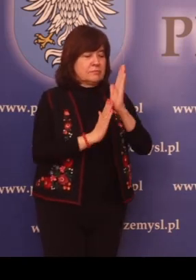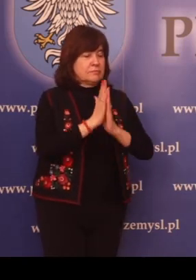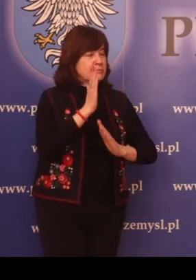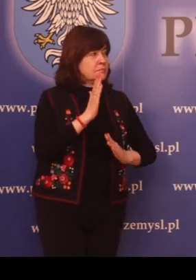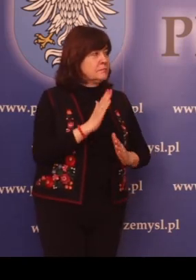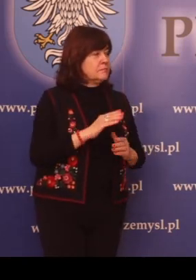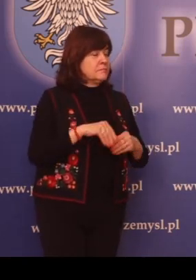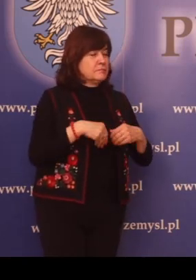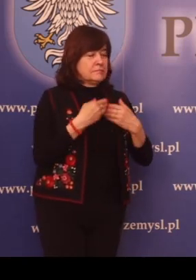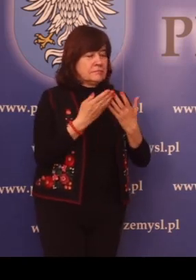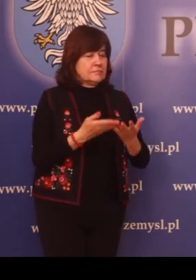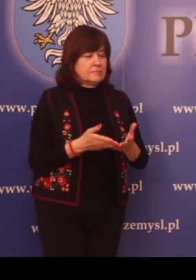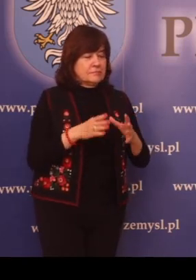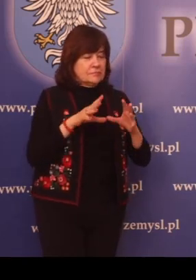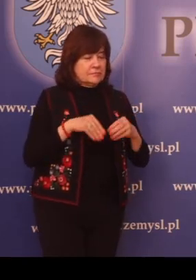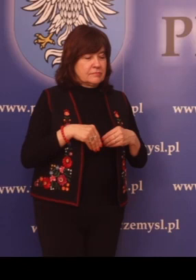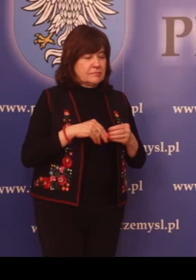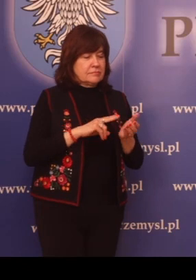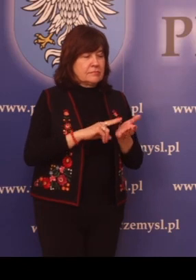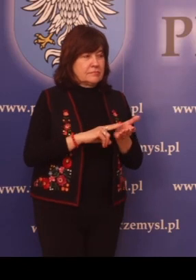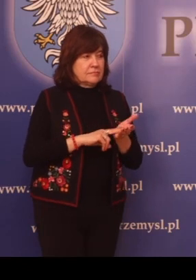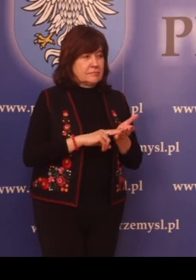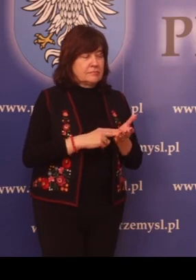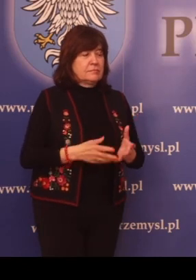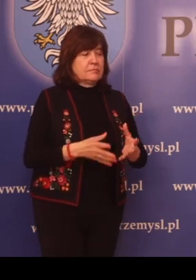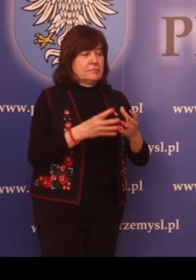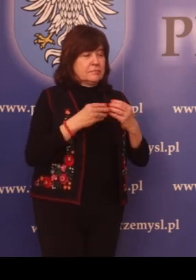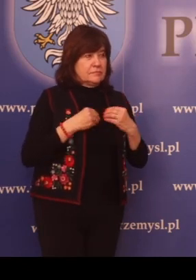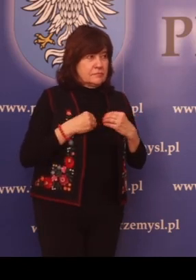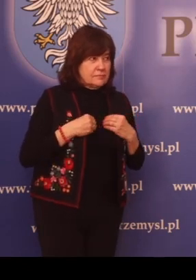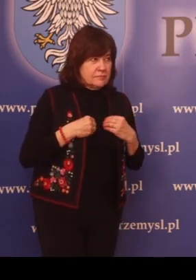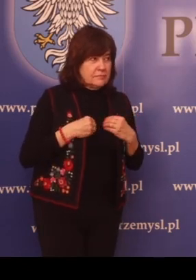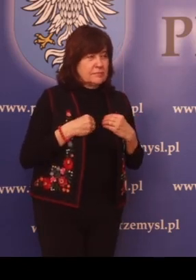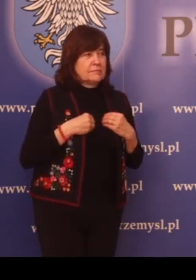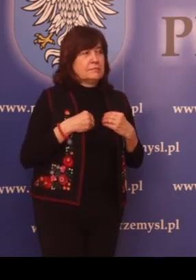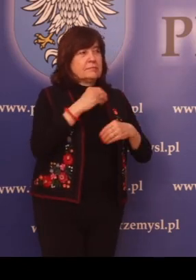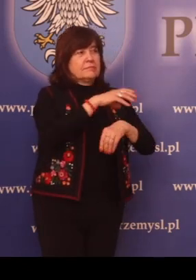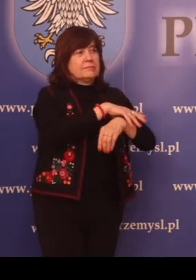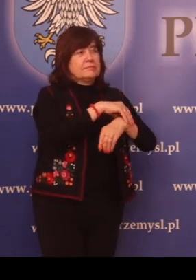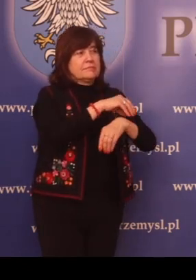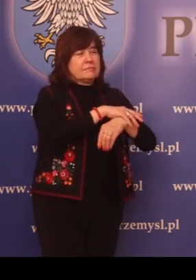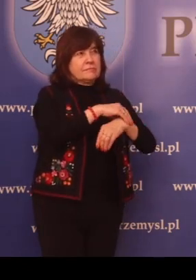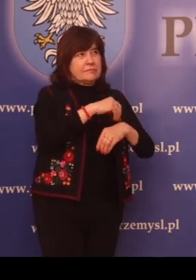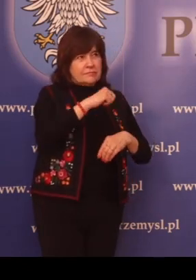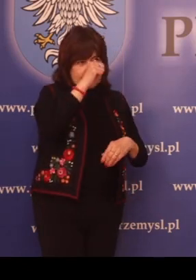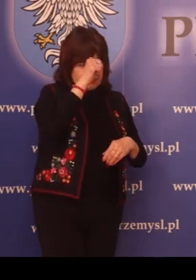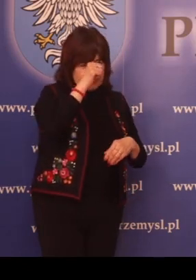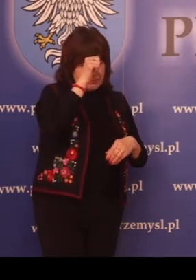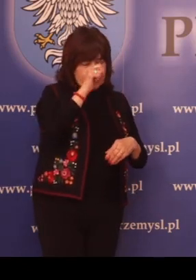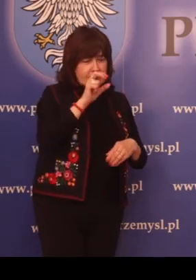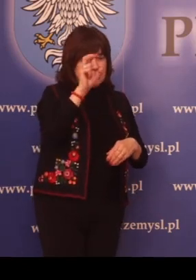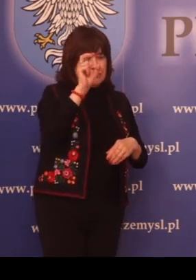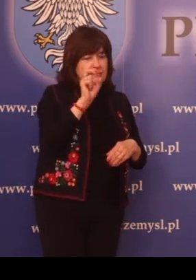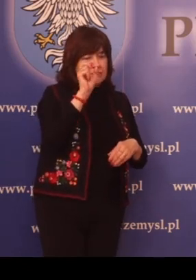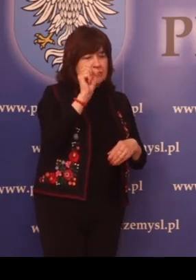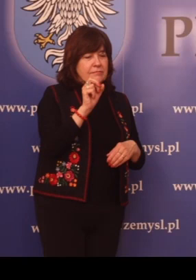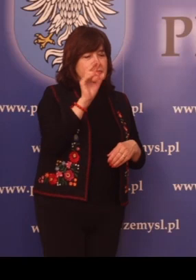Wydawanie zezwoleń na posiadanie i hodowanie hartów lub ich mieszkańców.